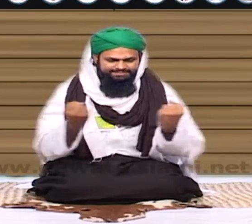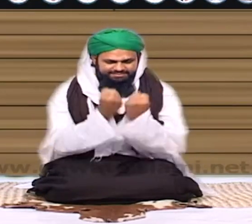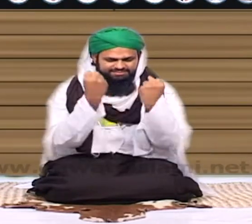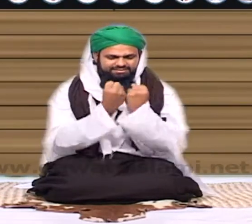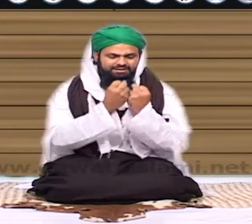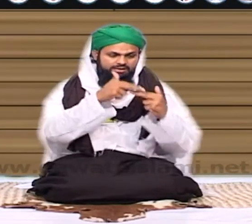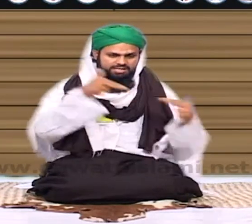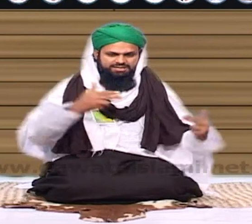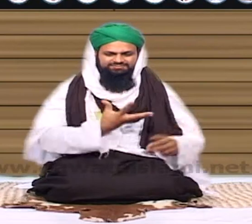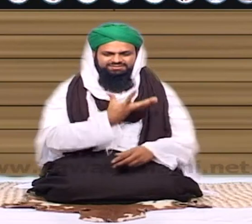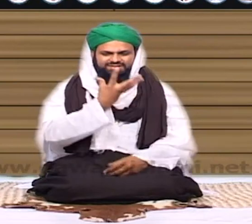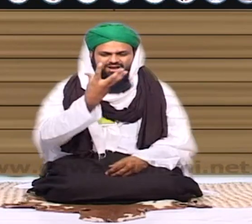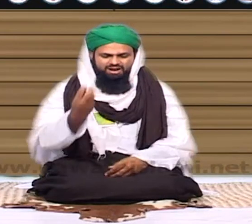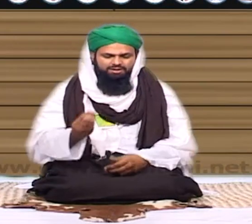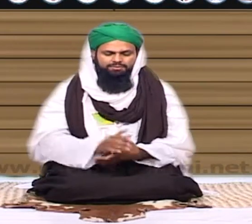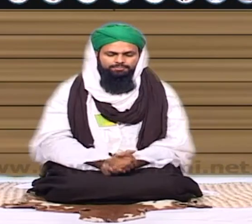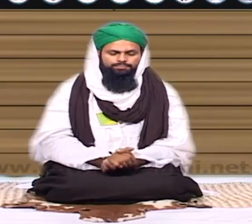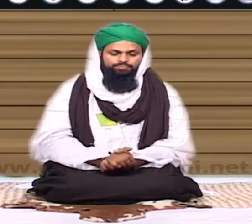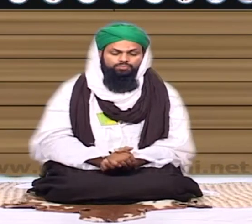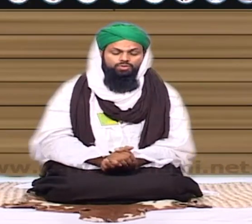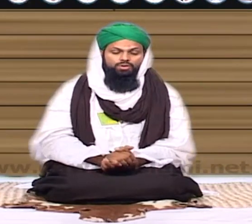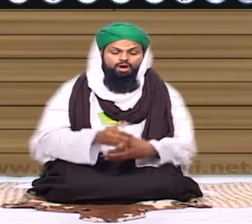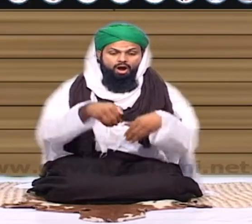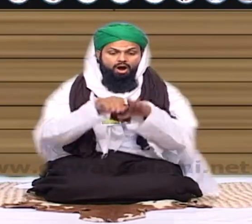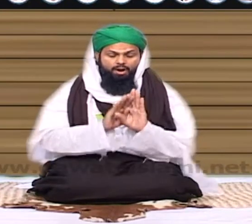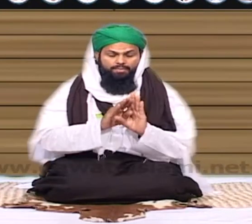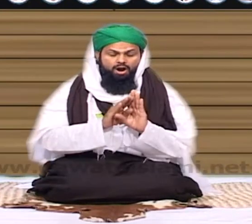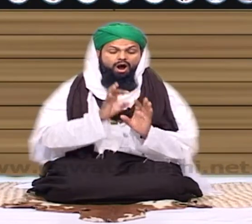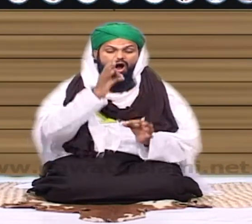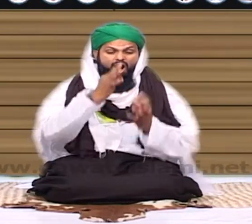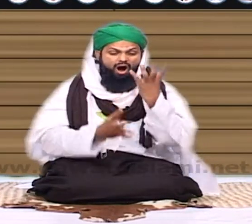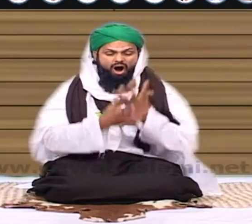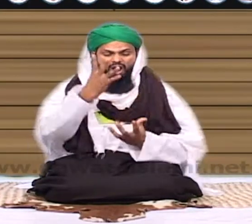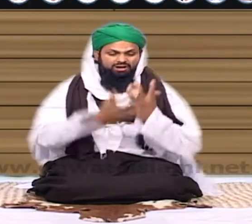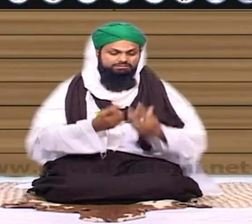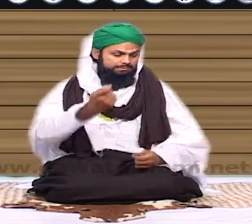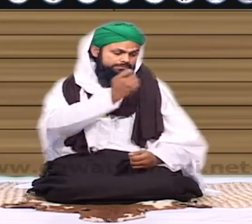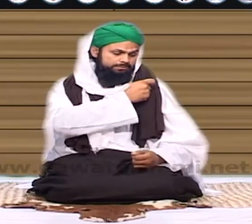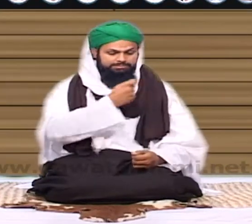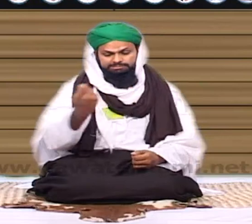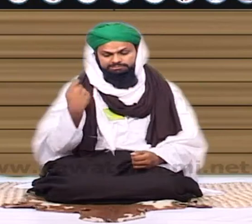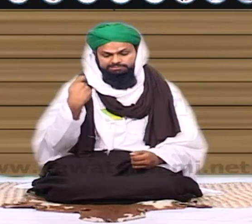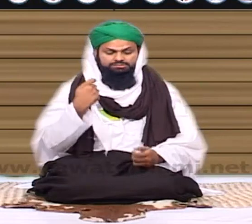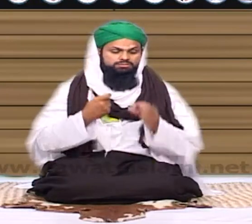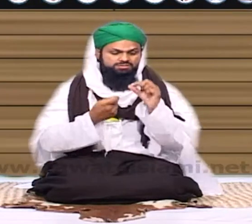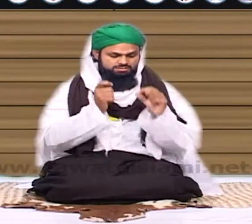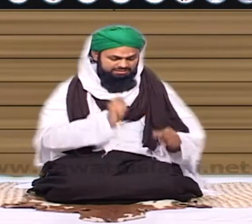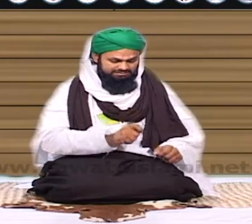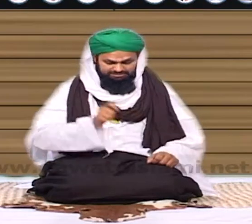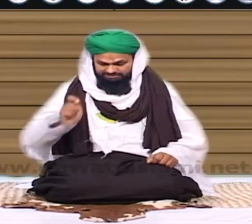اور آپس میں لڑوانے والے کا حال اس قبر میں یہ بتا گیا کہ وہ آگ کی میخوں میں جھکڑا ہوا تھا